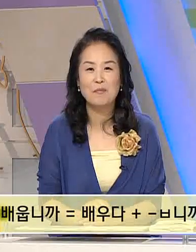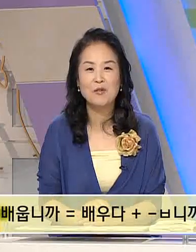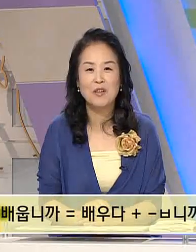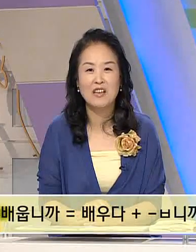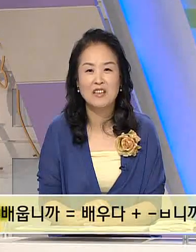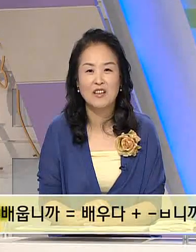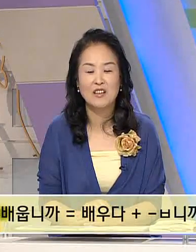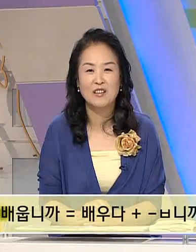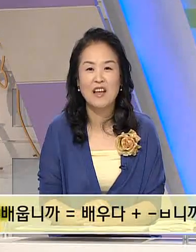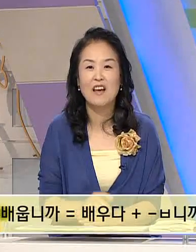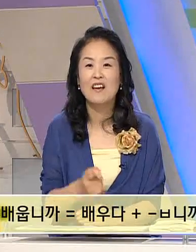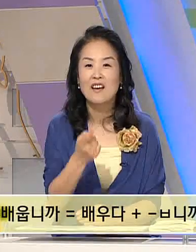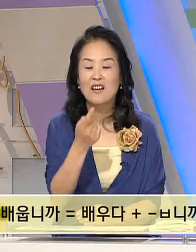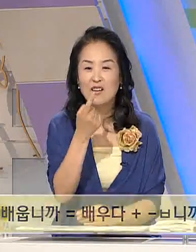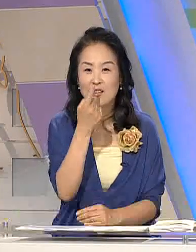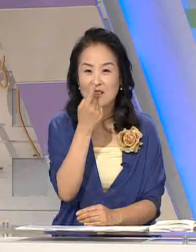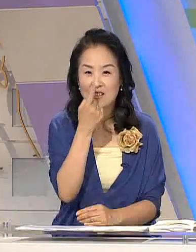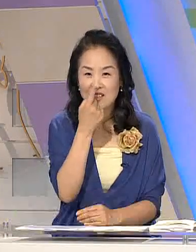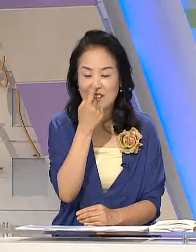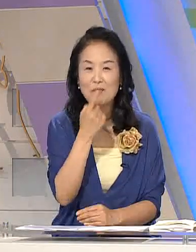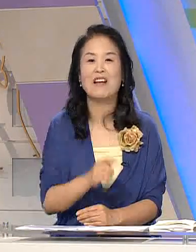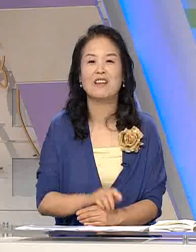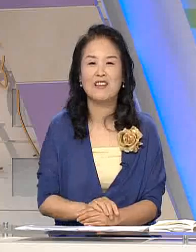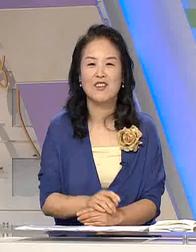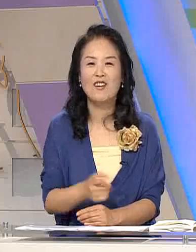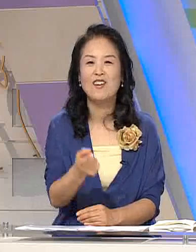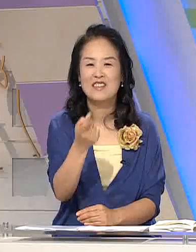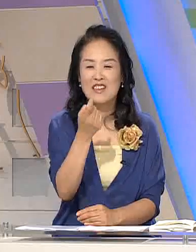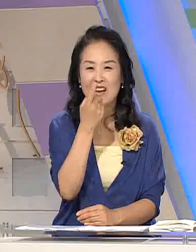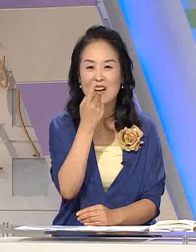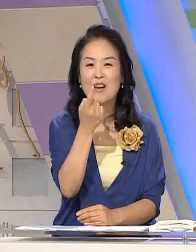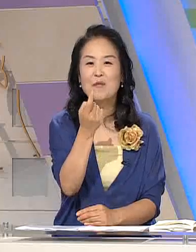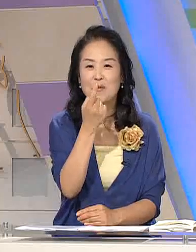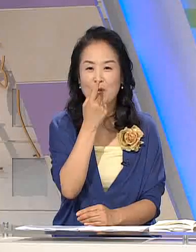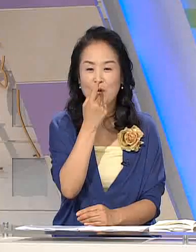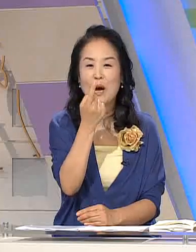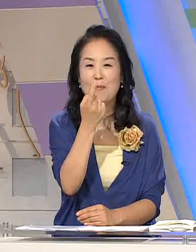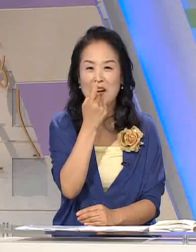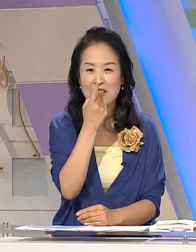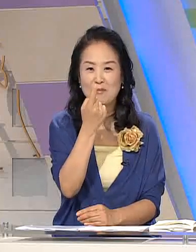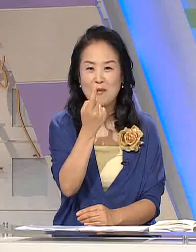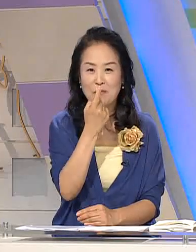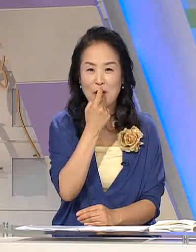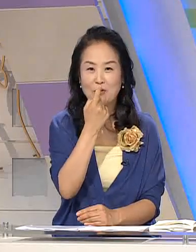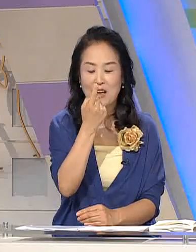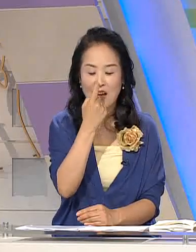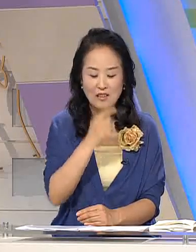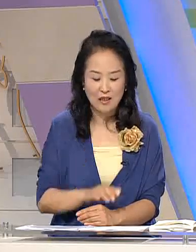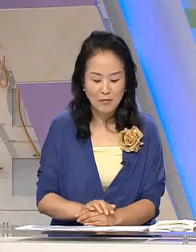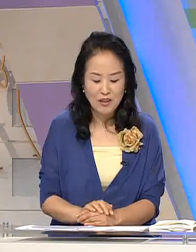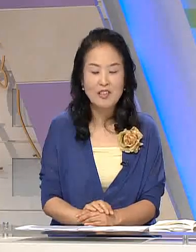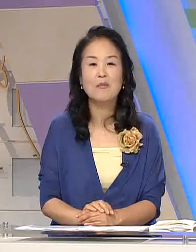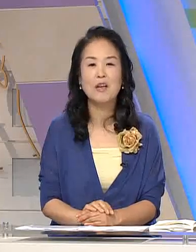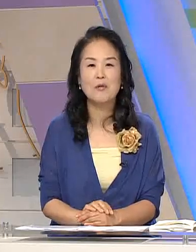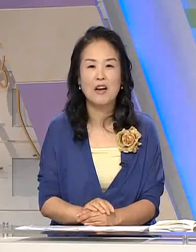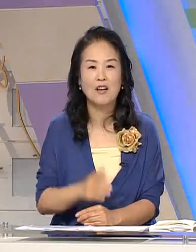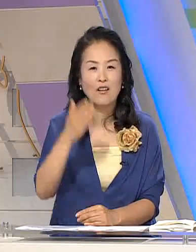에피소드 얘기한 적이 있는데 이걸 찍으면 안 되죠? 자 코 앞까지만 배우다 자 이어서 한 번 해볼까요?